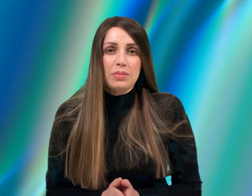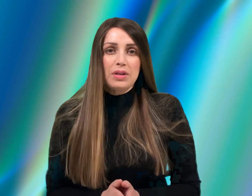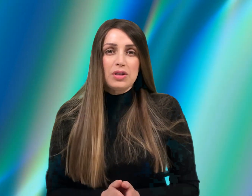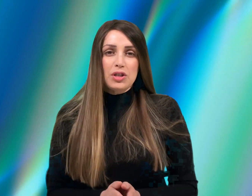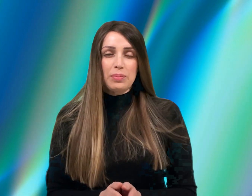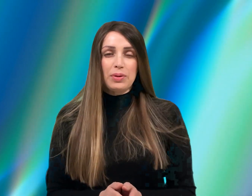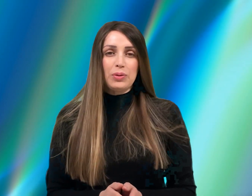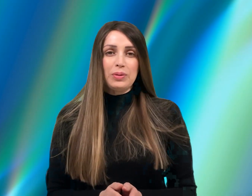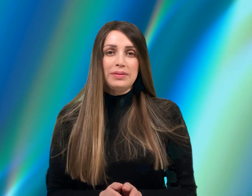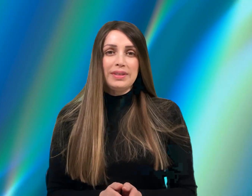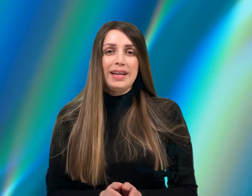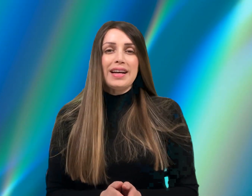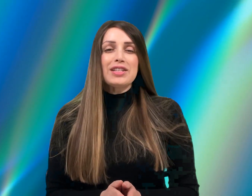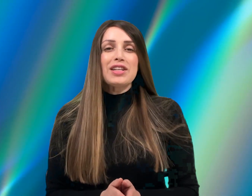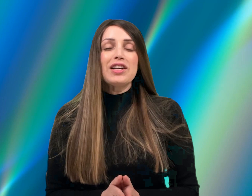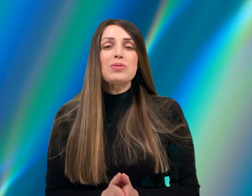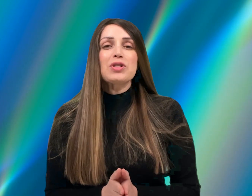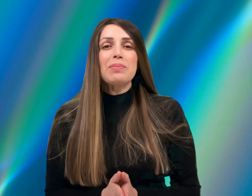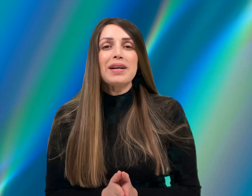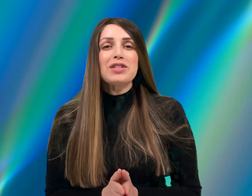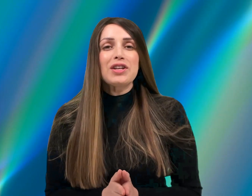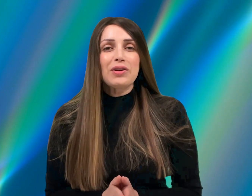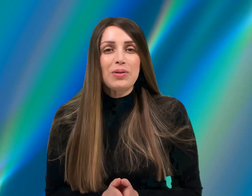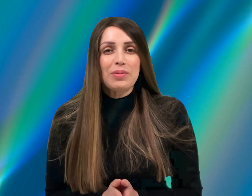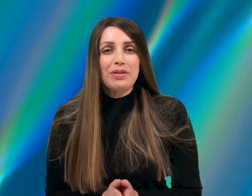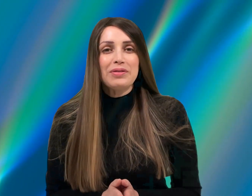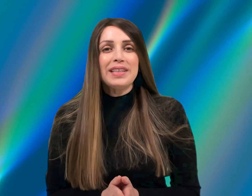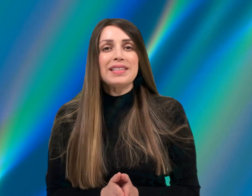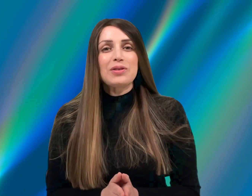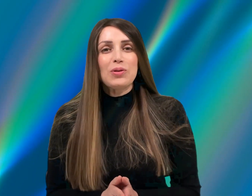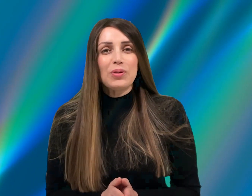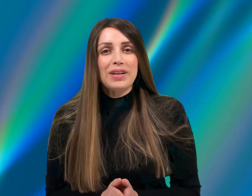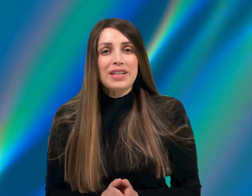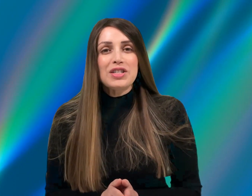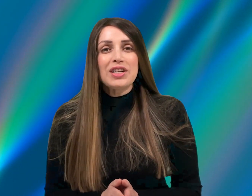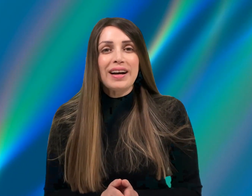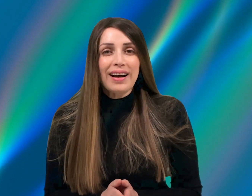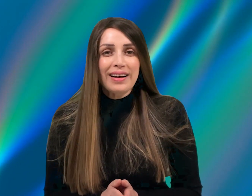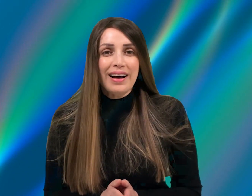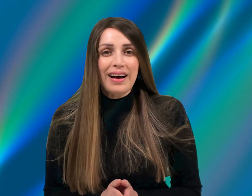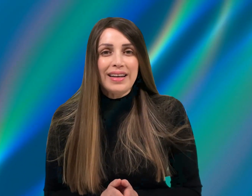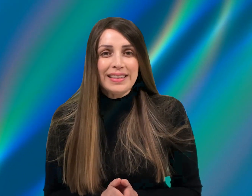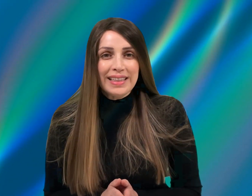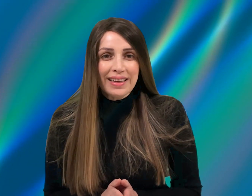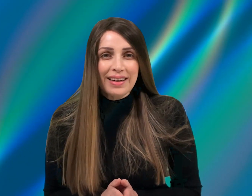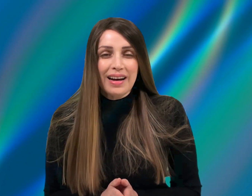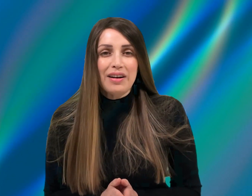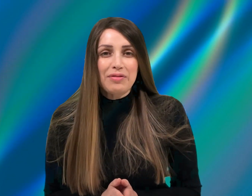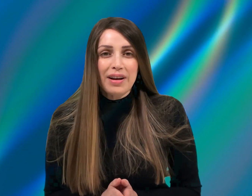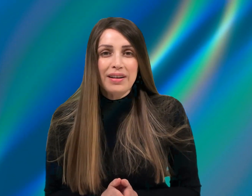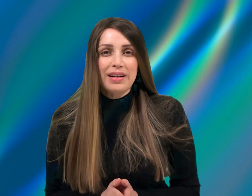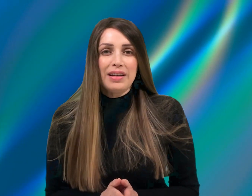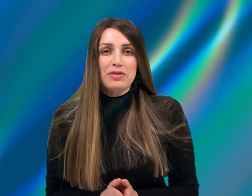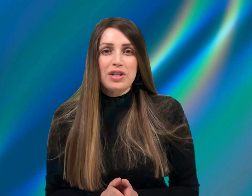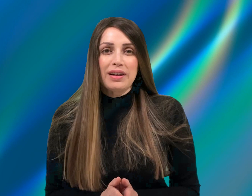של פרון. אז שיהיה לנו שבת שלום ונזכור שרק דרך אהבה אפשר